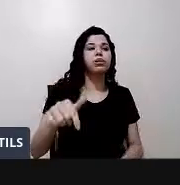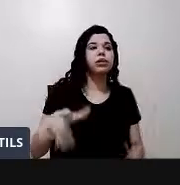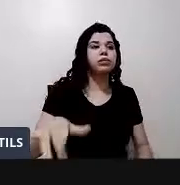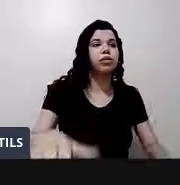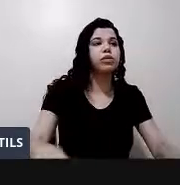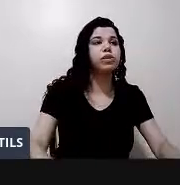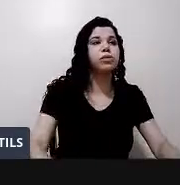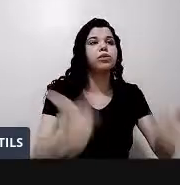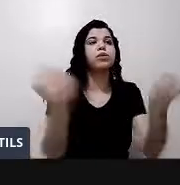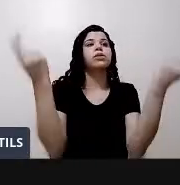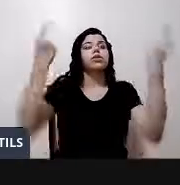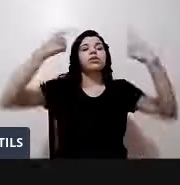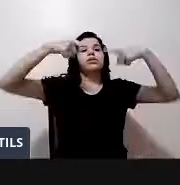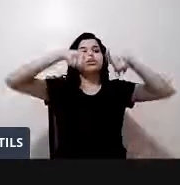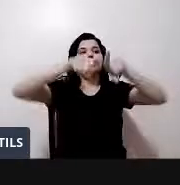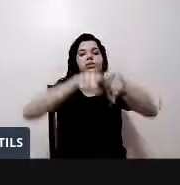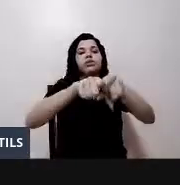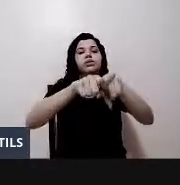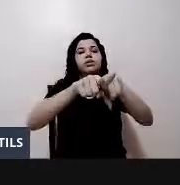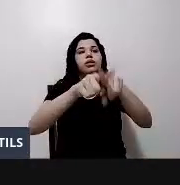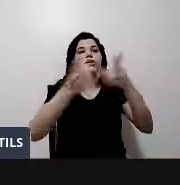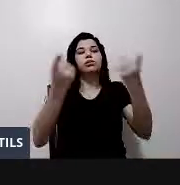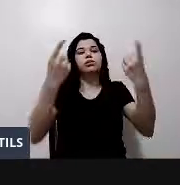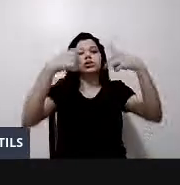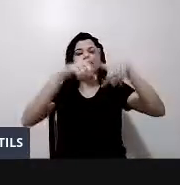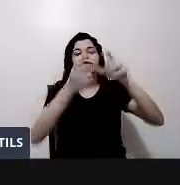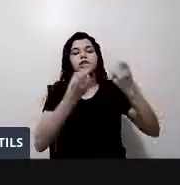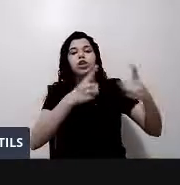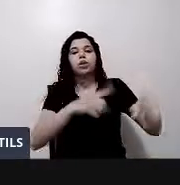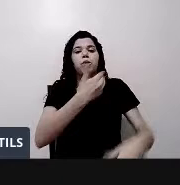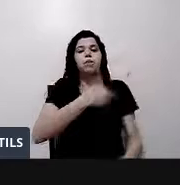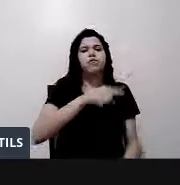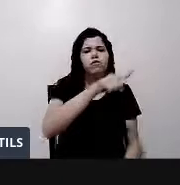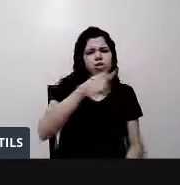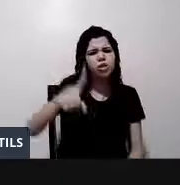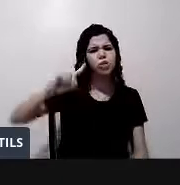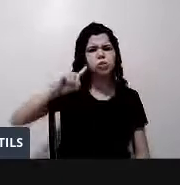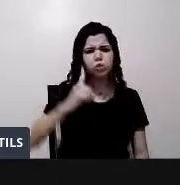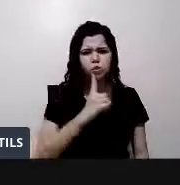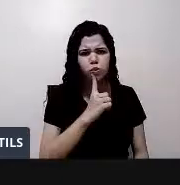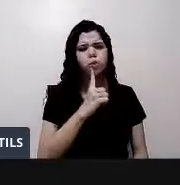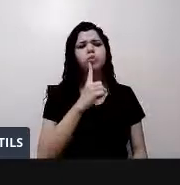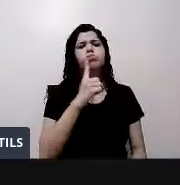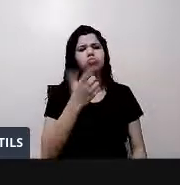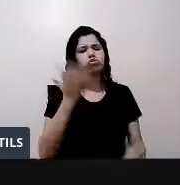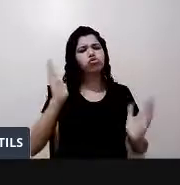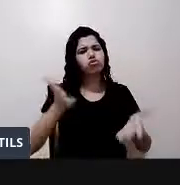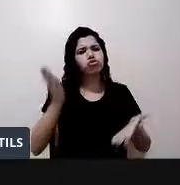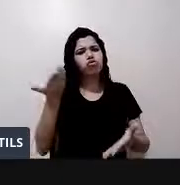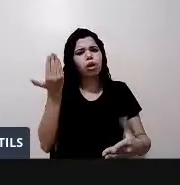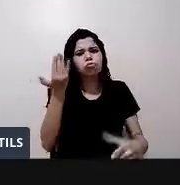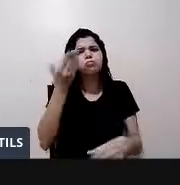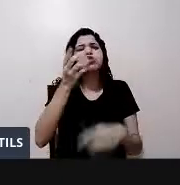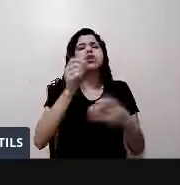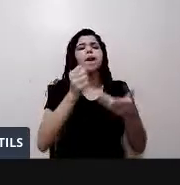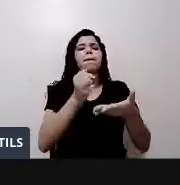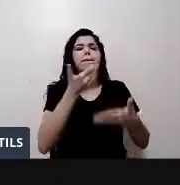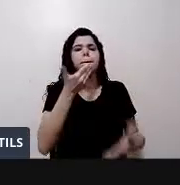defesoria pública. Então, você que é surdo e que deu entrada no auxílio emergencial e está com problema para